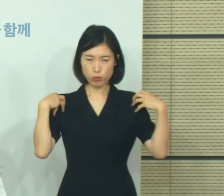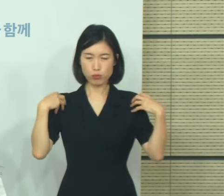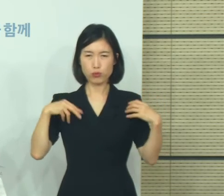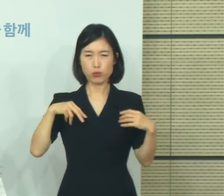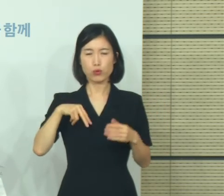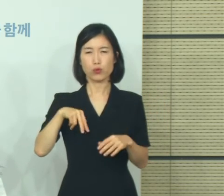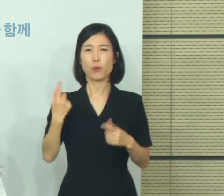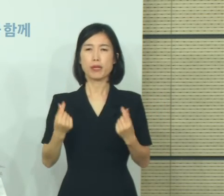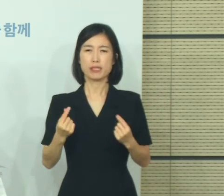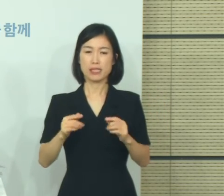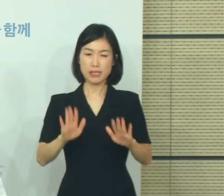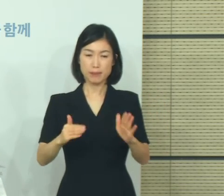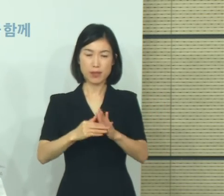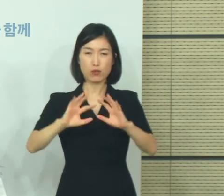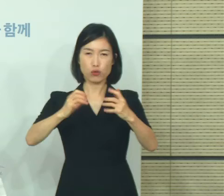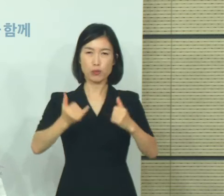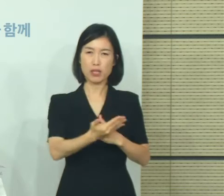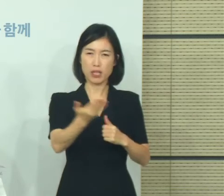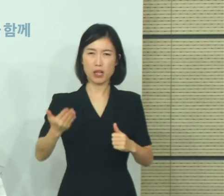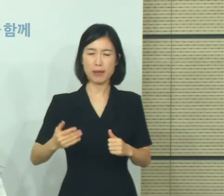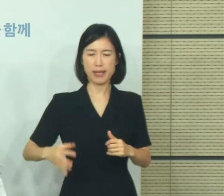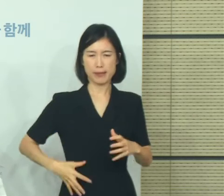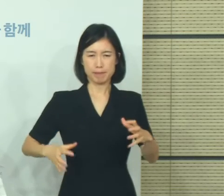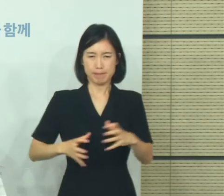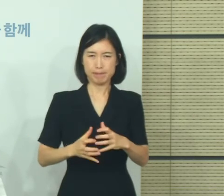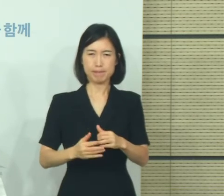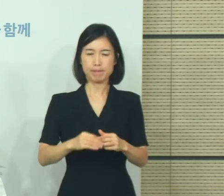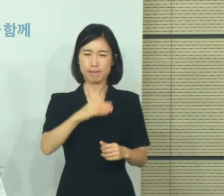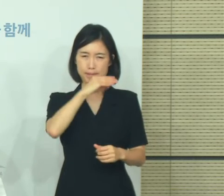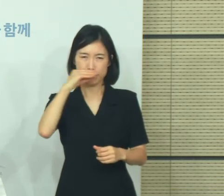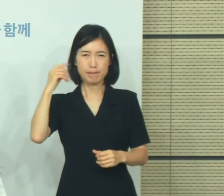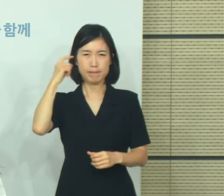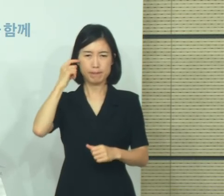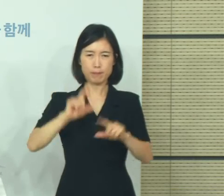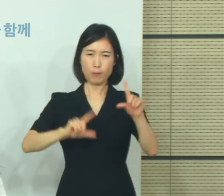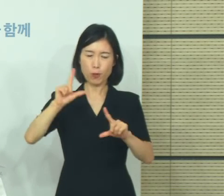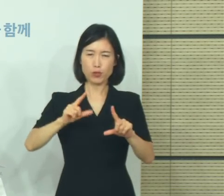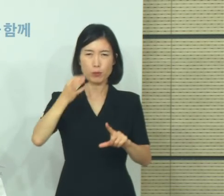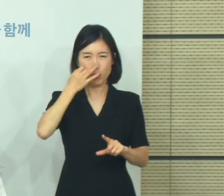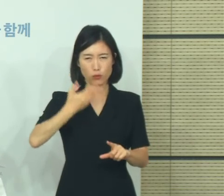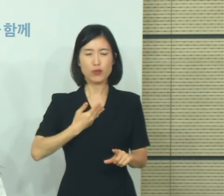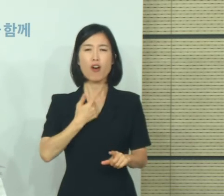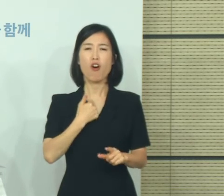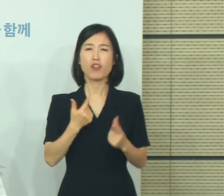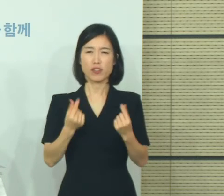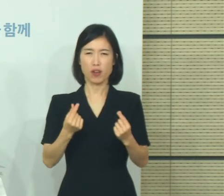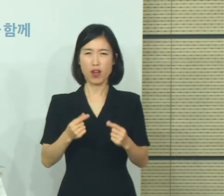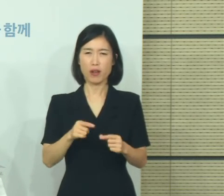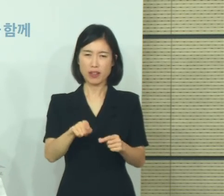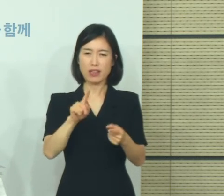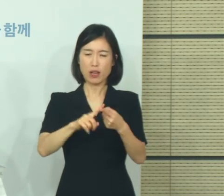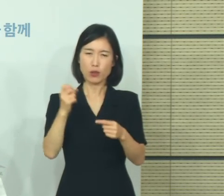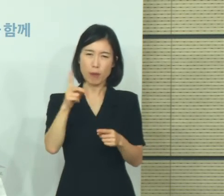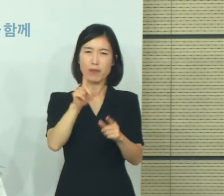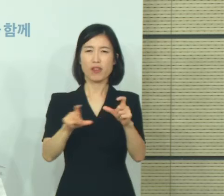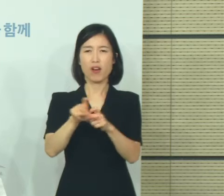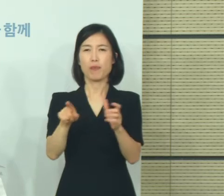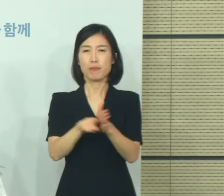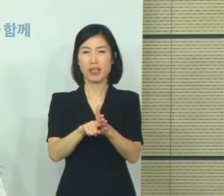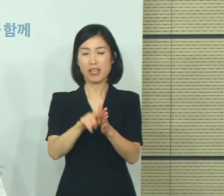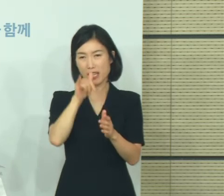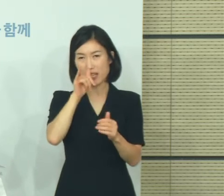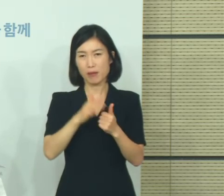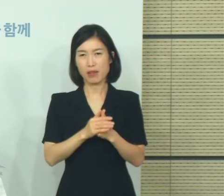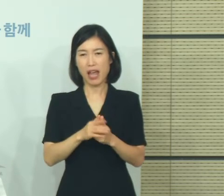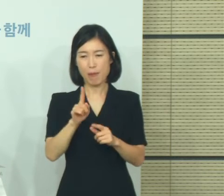국민들께서 보여주신 공동체의식과 성숙한 시민의식을 믿으며 지금의 위기를 극복하기 위해 모든